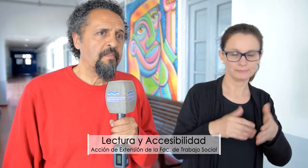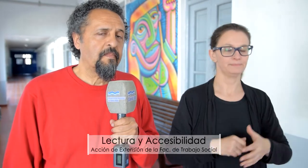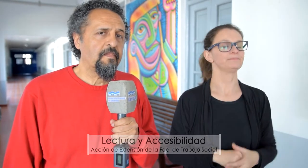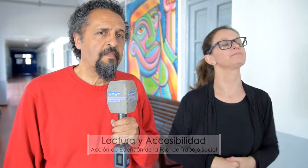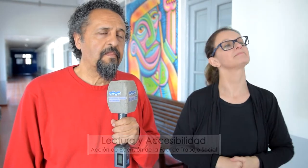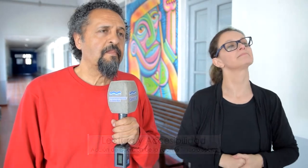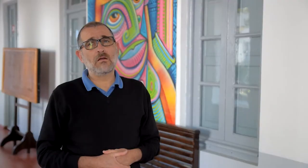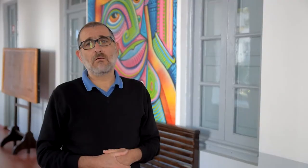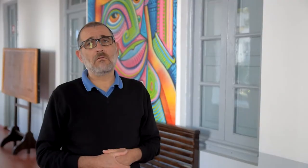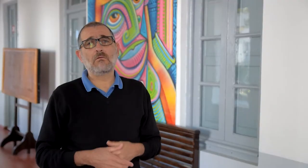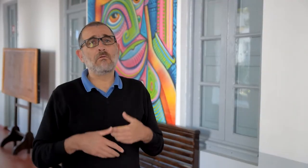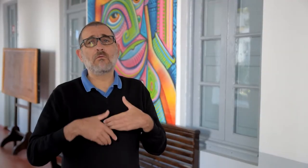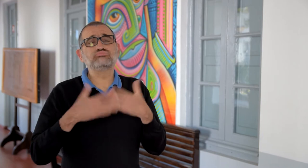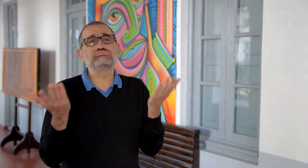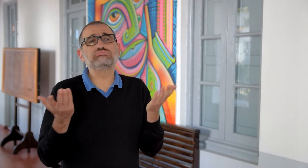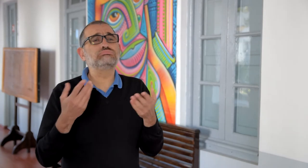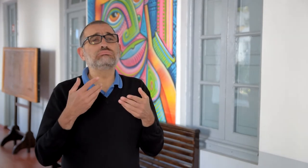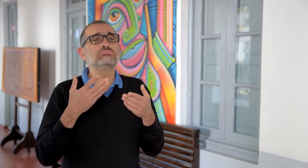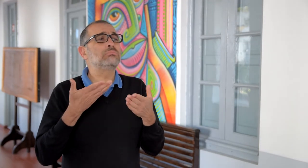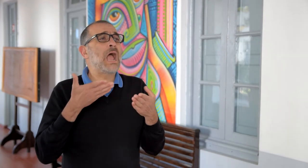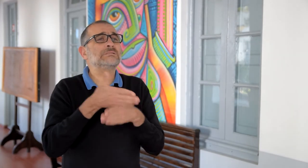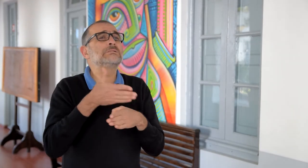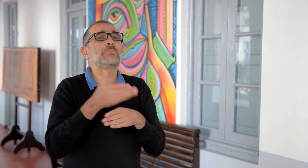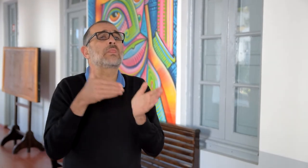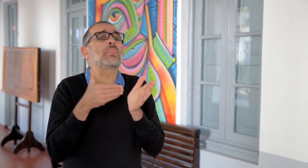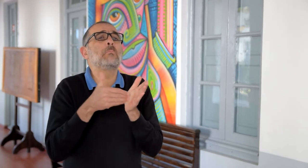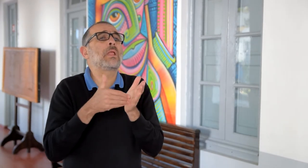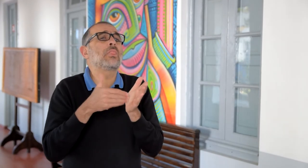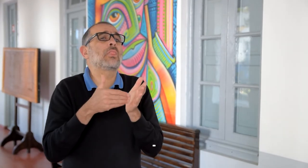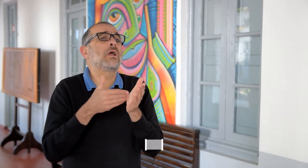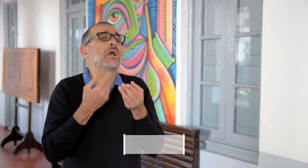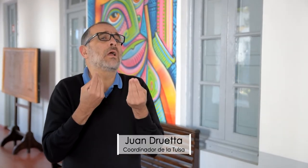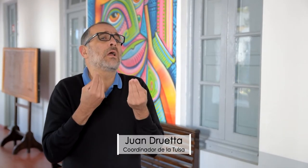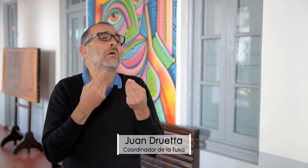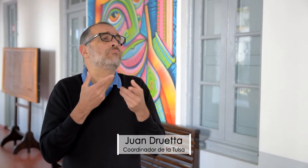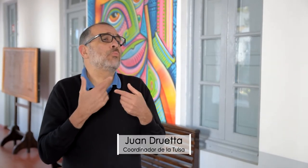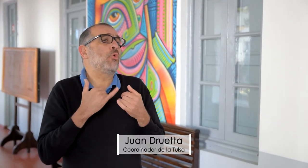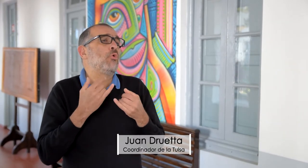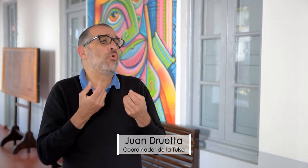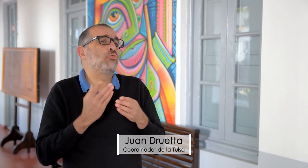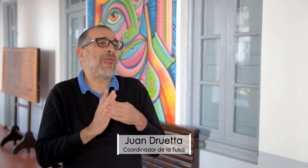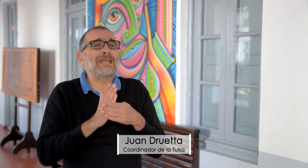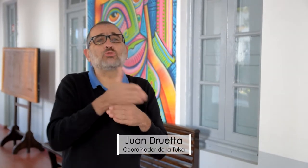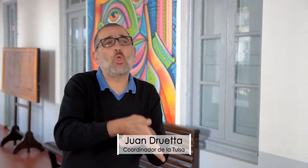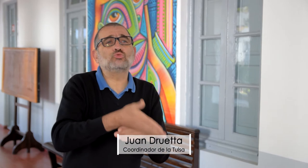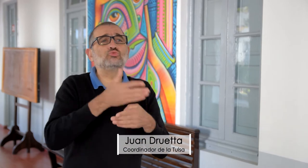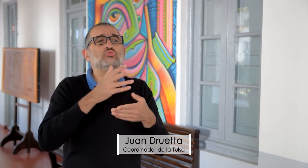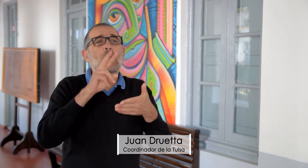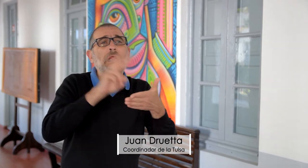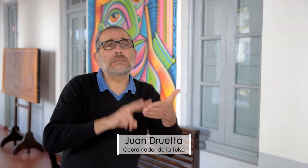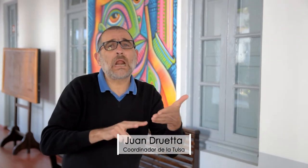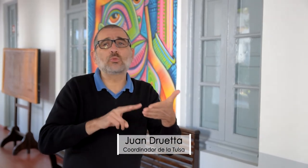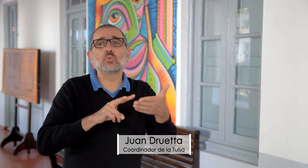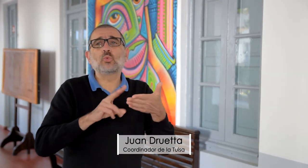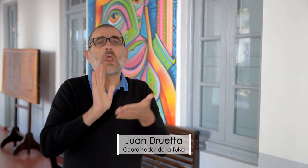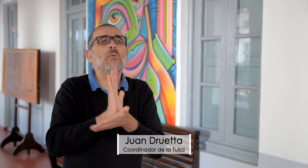la accesibilidad depende, es